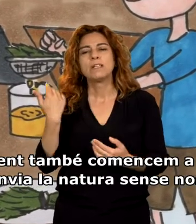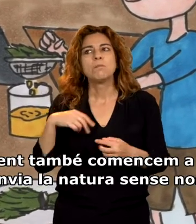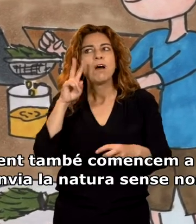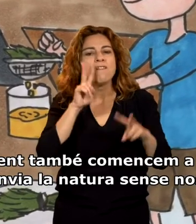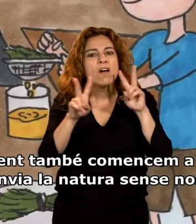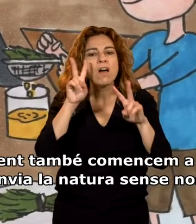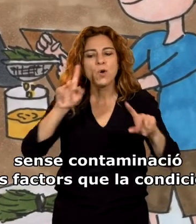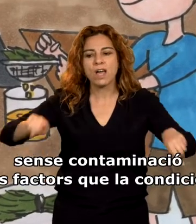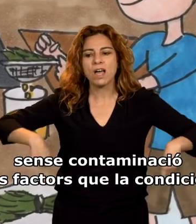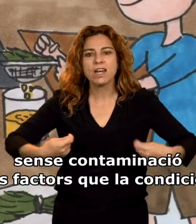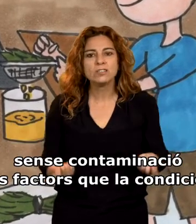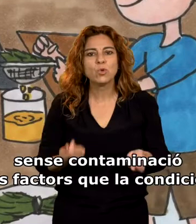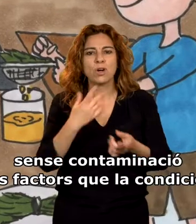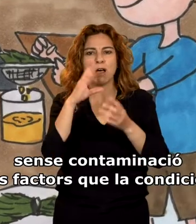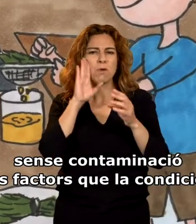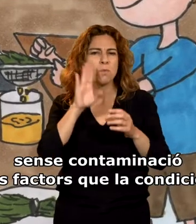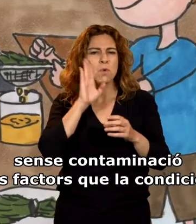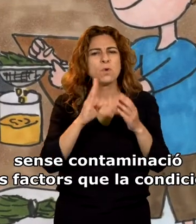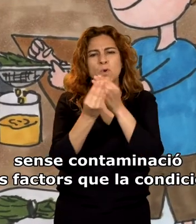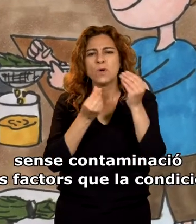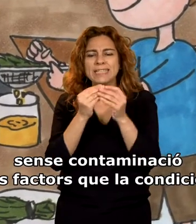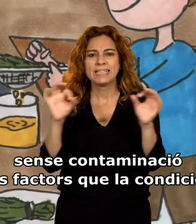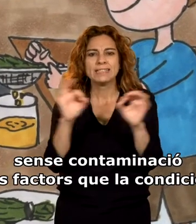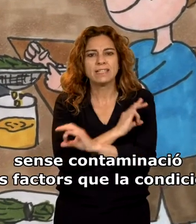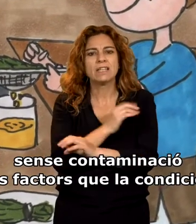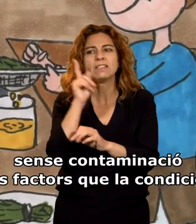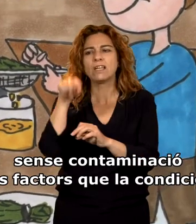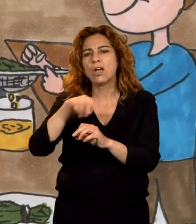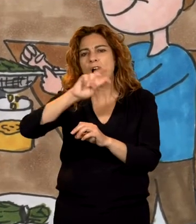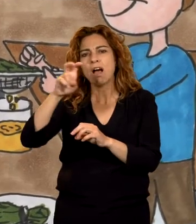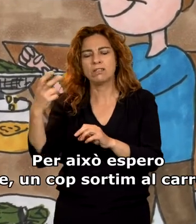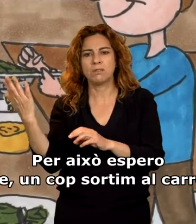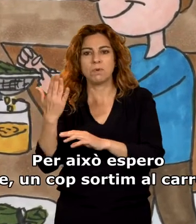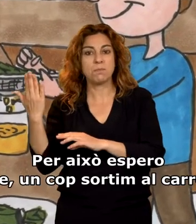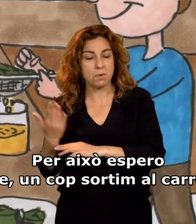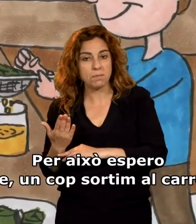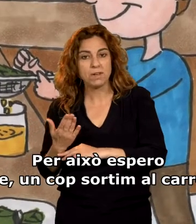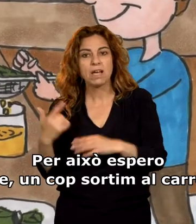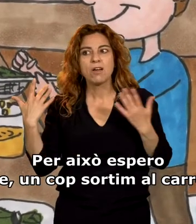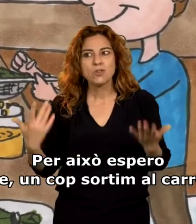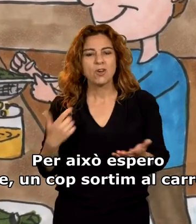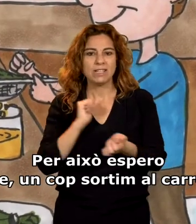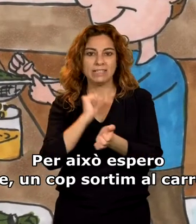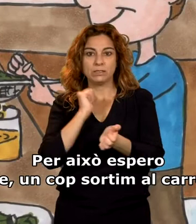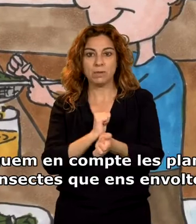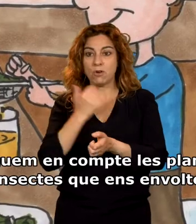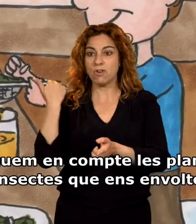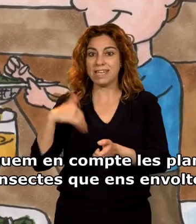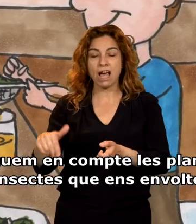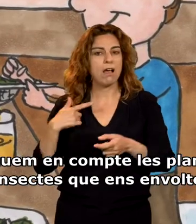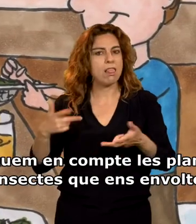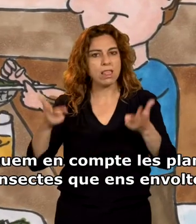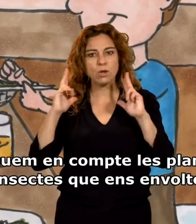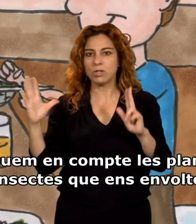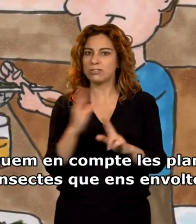natura sense nosaltres, sense contaminació i altres factors que la condicionen. Per això espero que un cop sortim al carrer tinguem